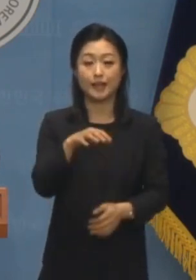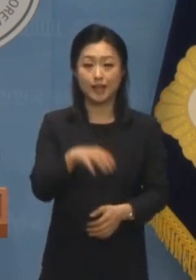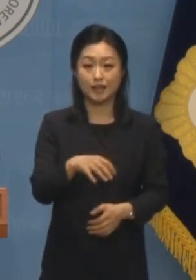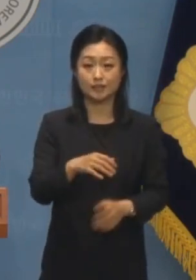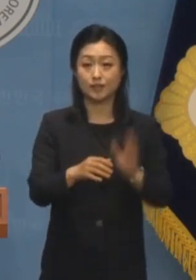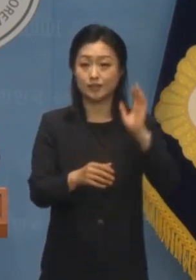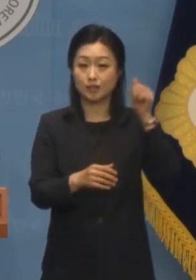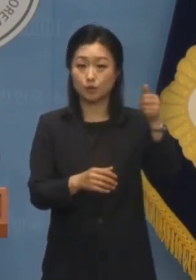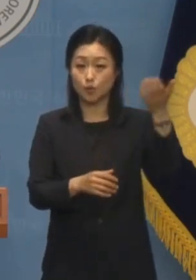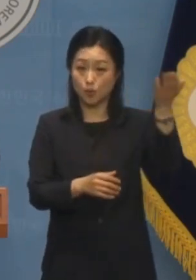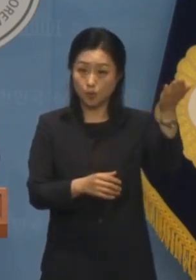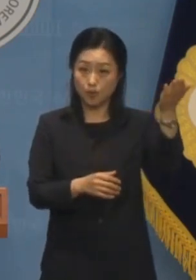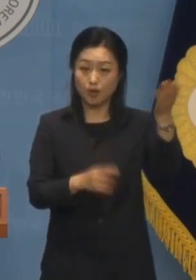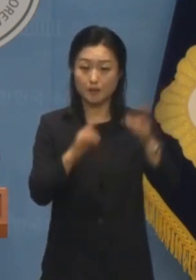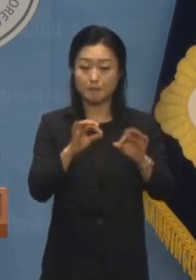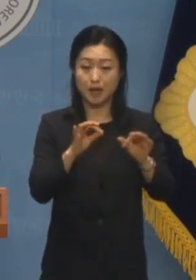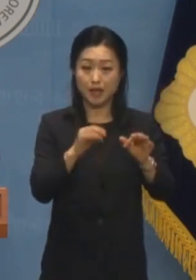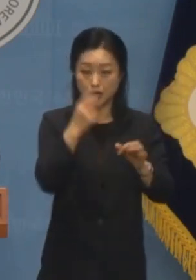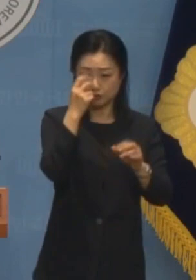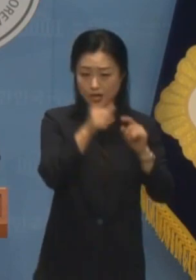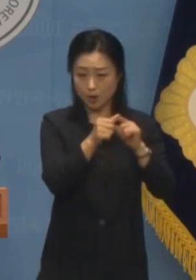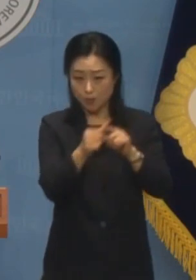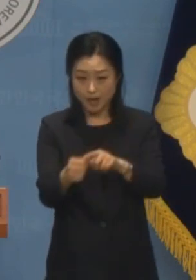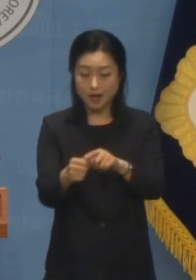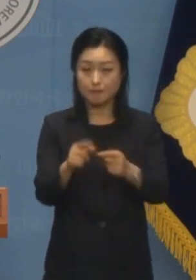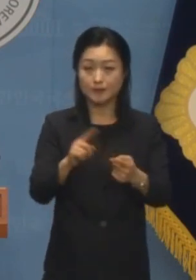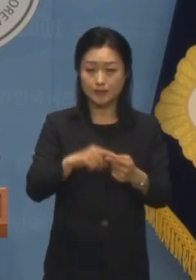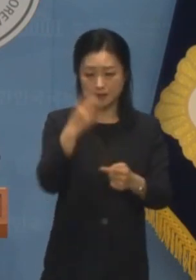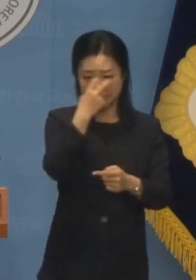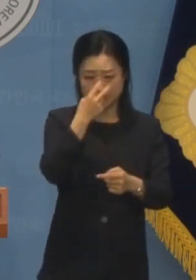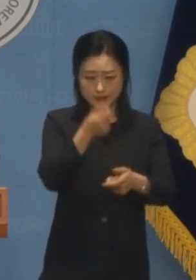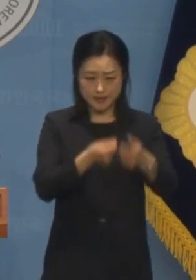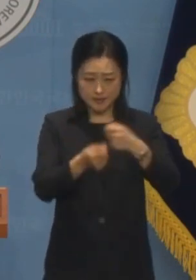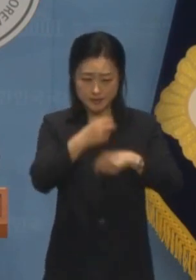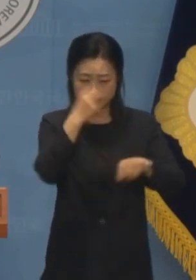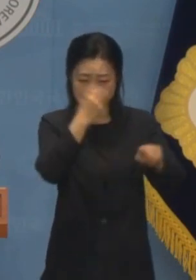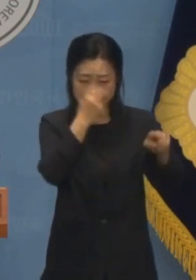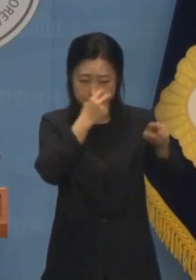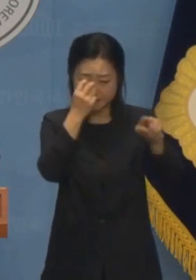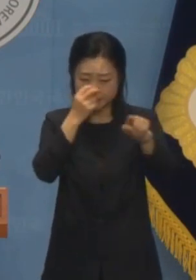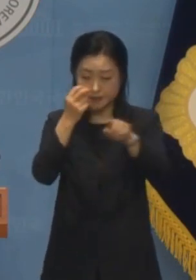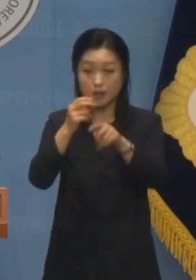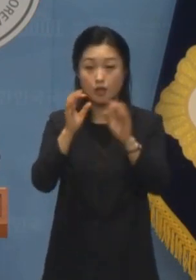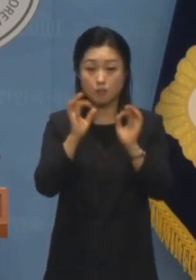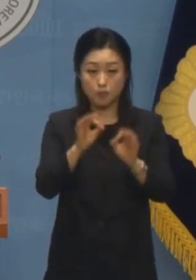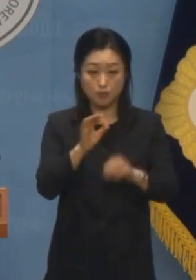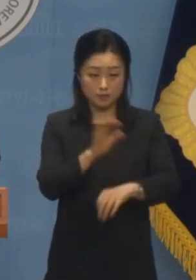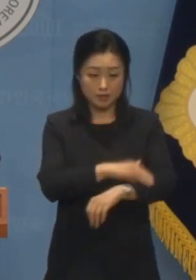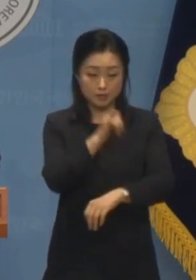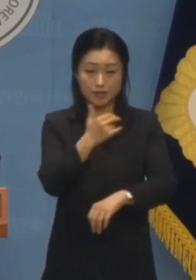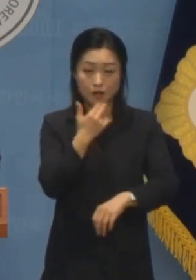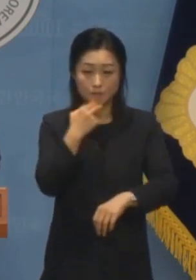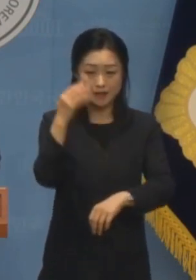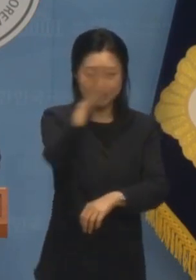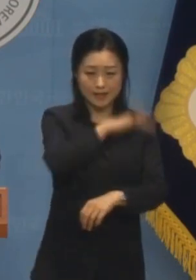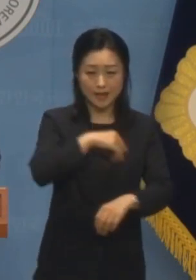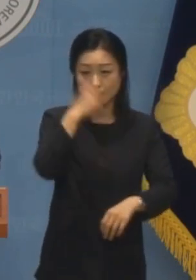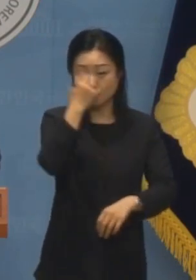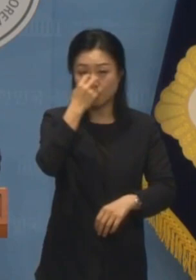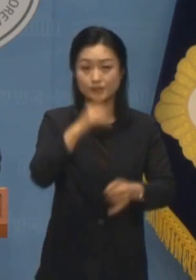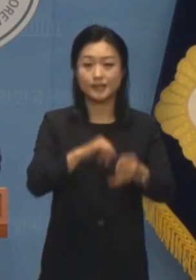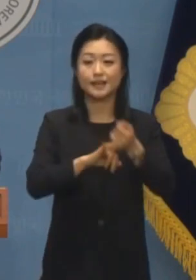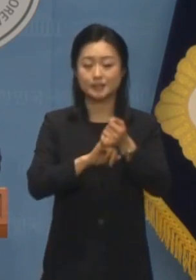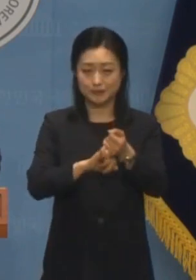대통령실 마약수사 외야 의혹을 결코 놓지 않고 진상규명과 책임자 처벌을 위해 모든 노력을